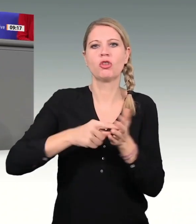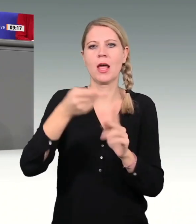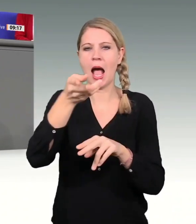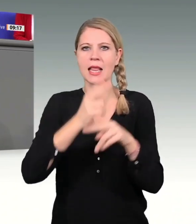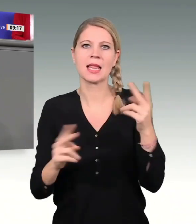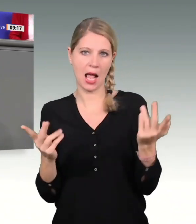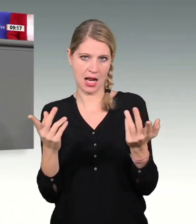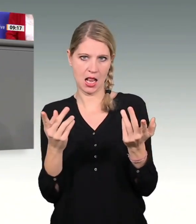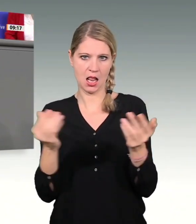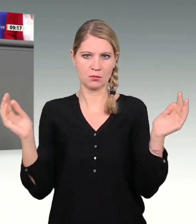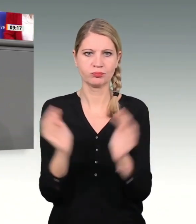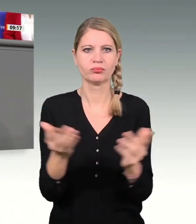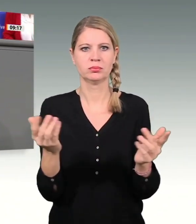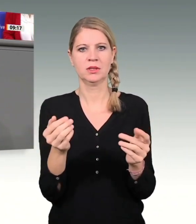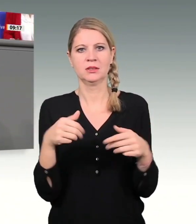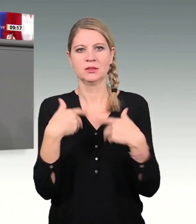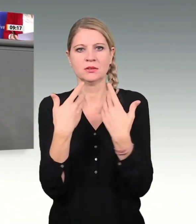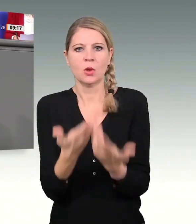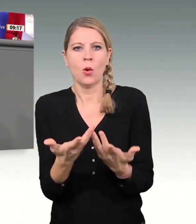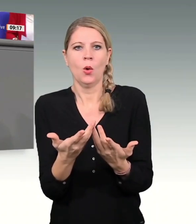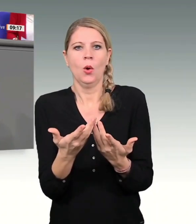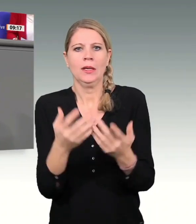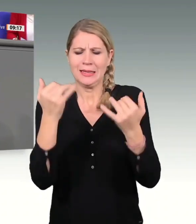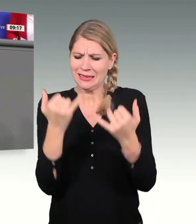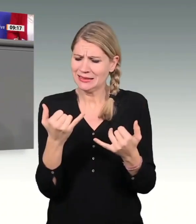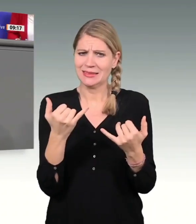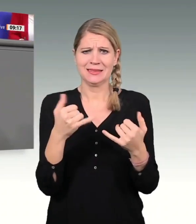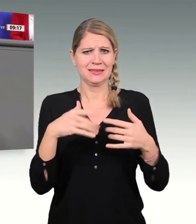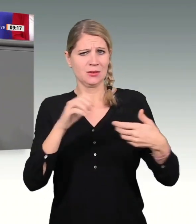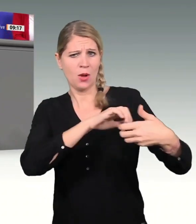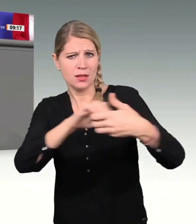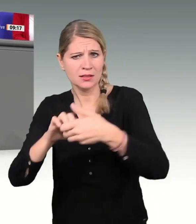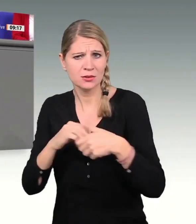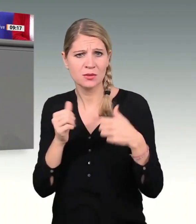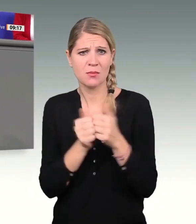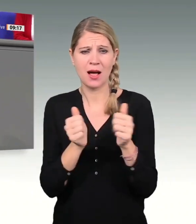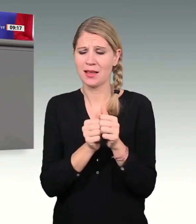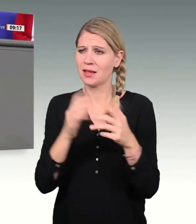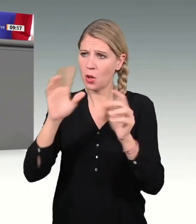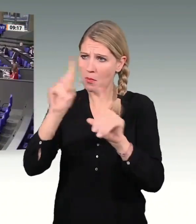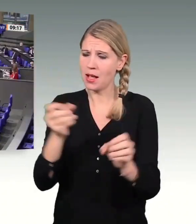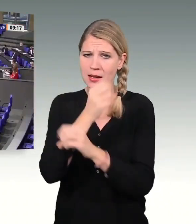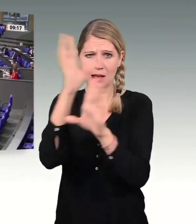schweigen, dass Sie Ihre Amtszeit mit einem Verfassungsbruch beginnen. Ziehen Sie deshalb diesen Nachtragshaushalt zurück.